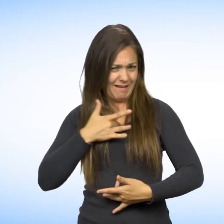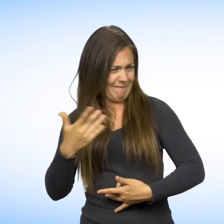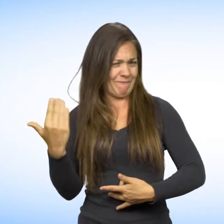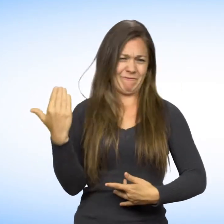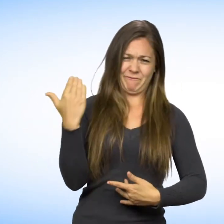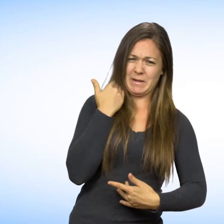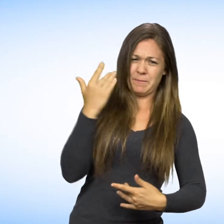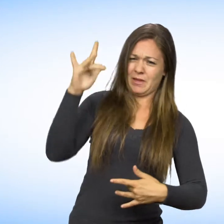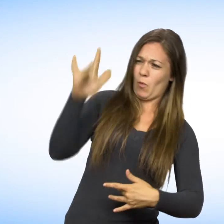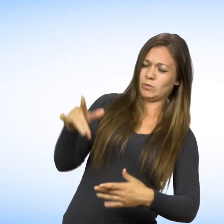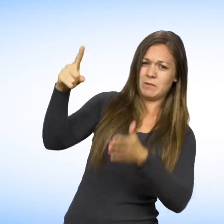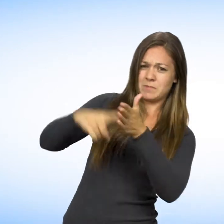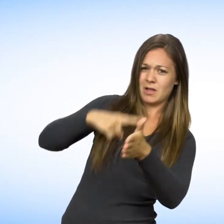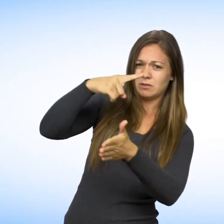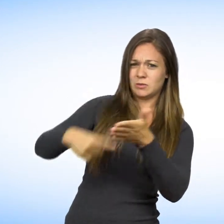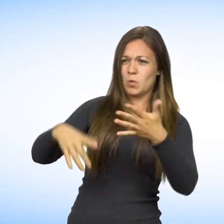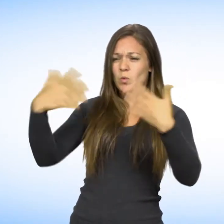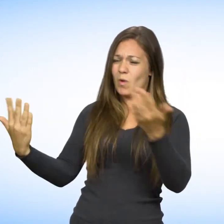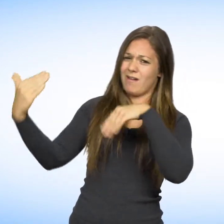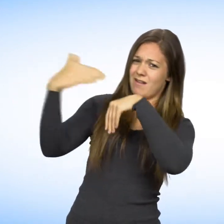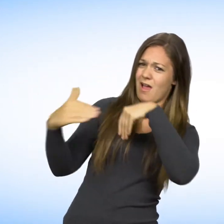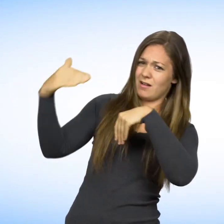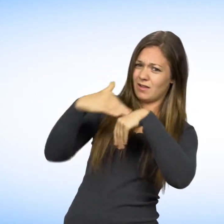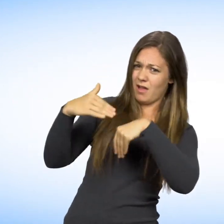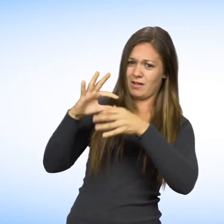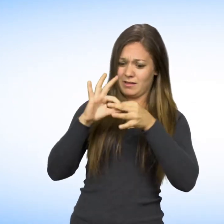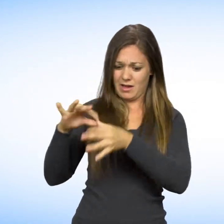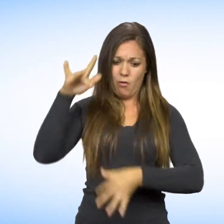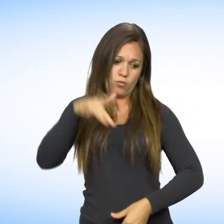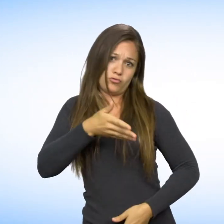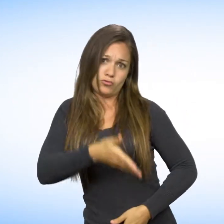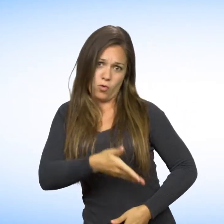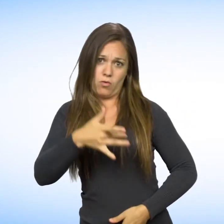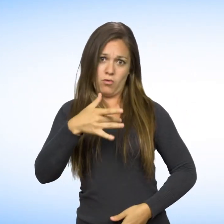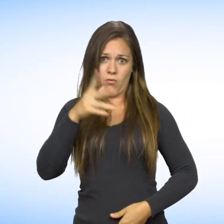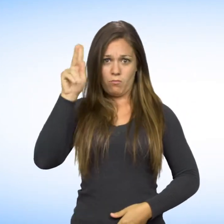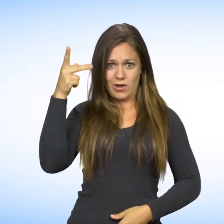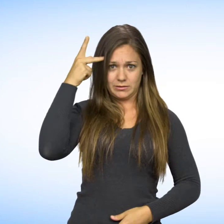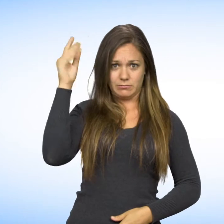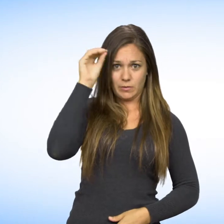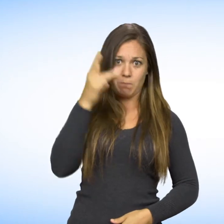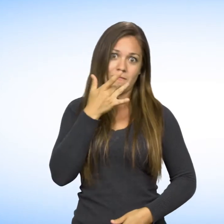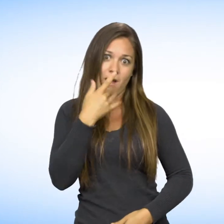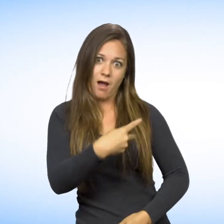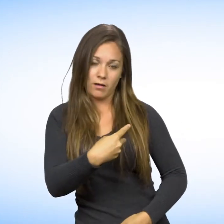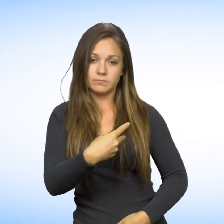Si vous croyez avoir été victime de discrimination ou de harcèlement en vertu de ce motif, contactez-nous par